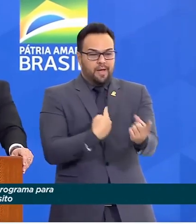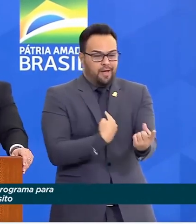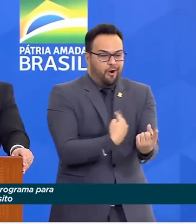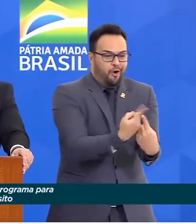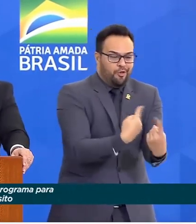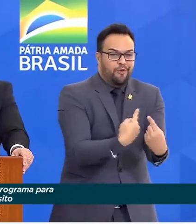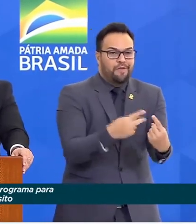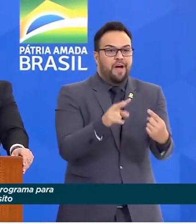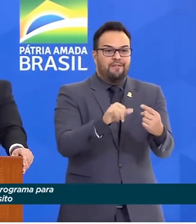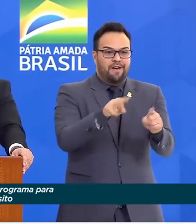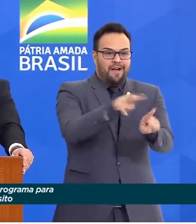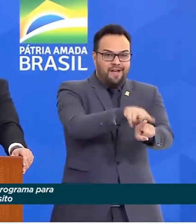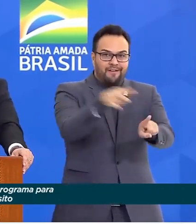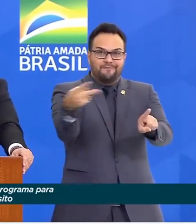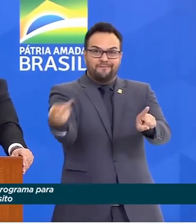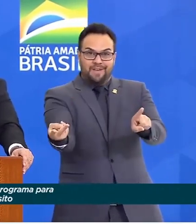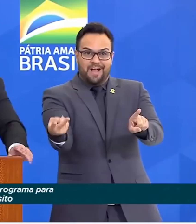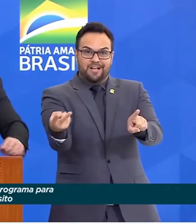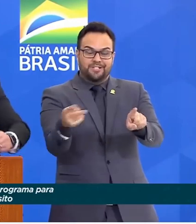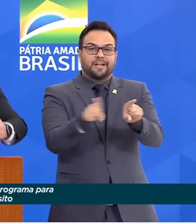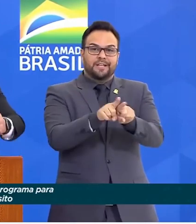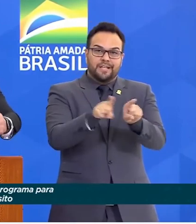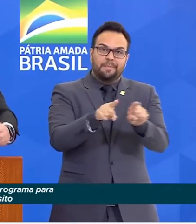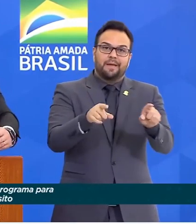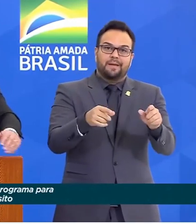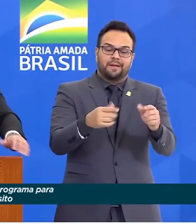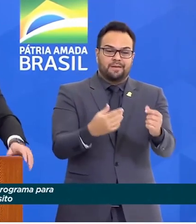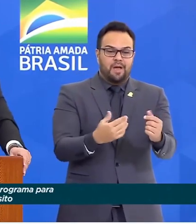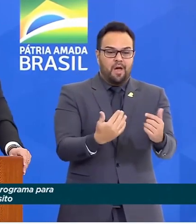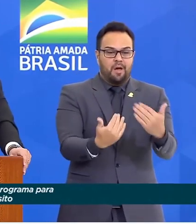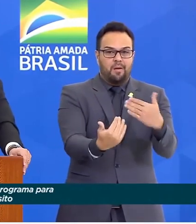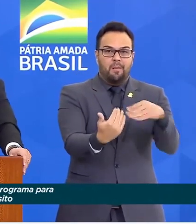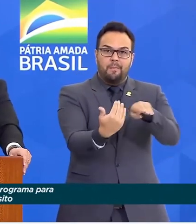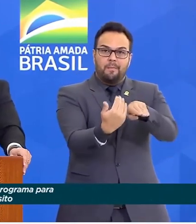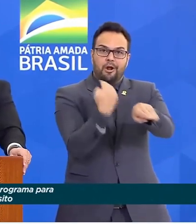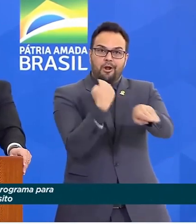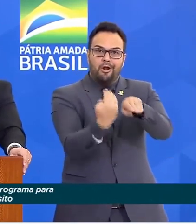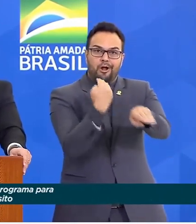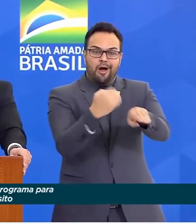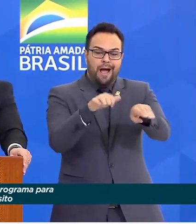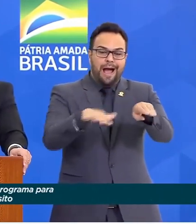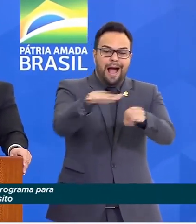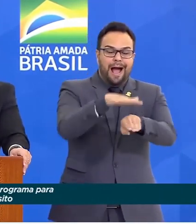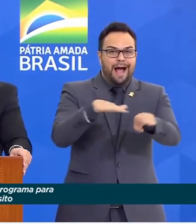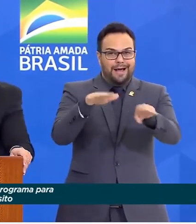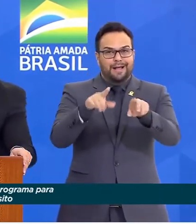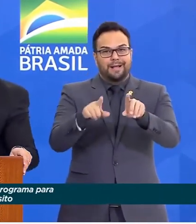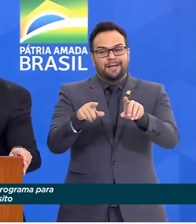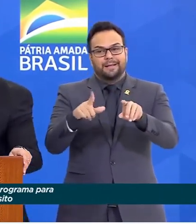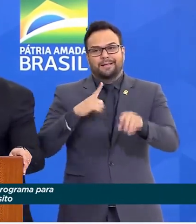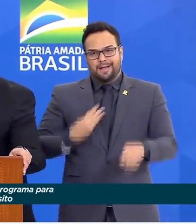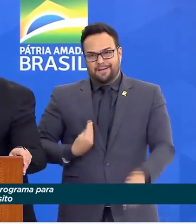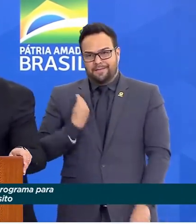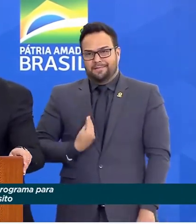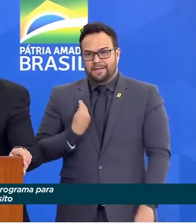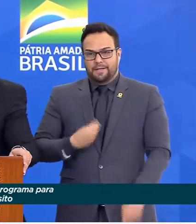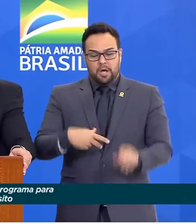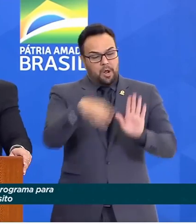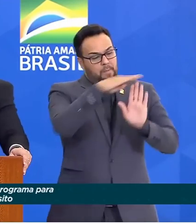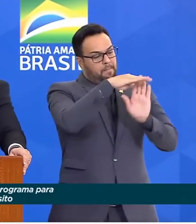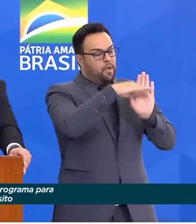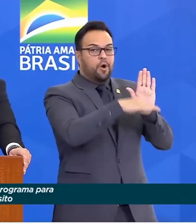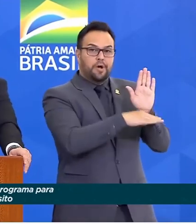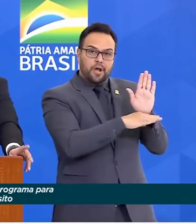adicionais, vão ganhar trechos duplicados, que vão ganhar áreas de escapes. Isso está muito presente no nosso programa de